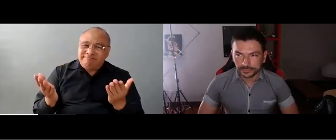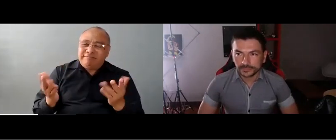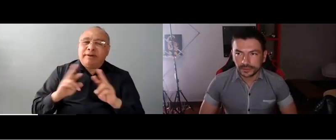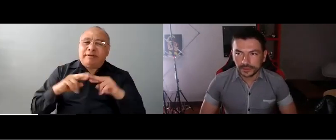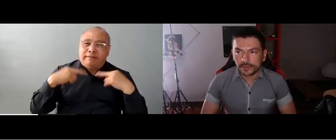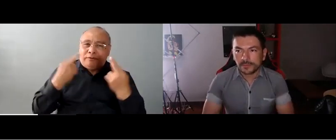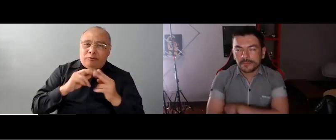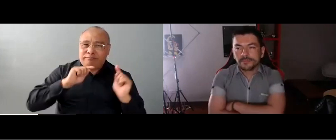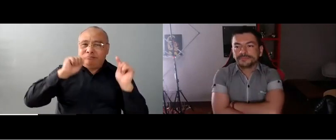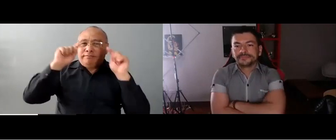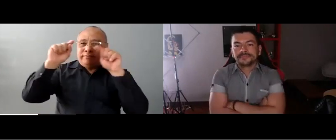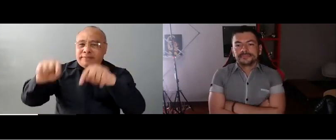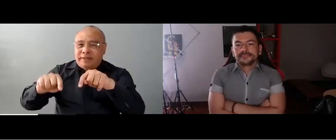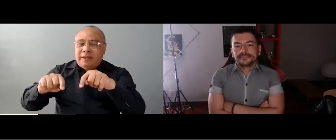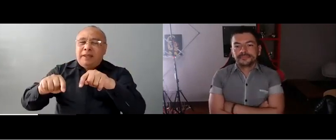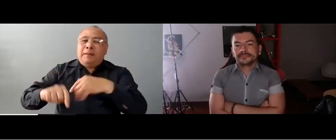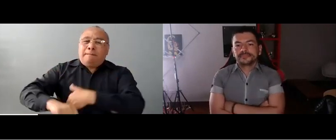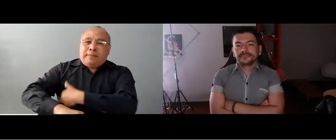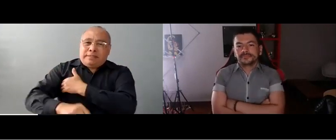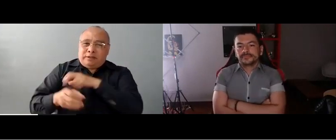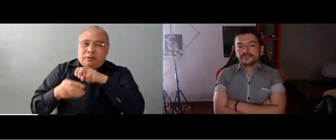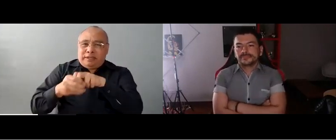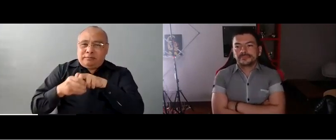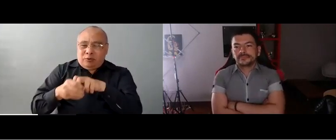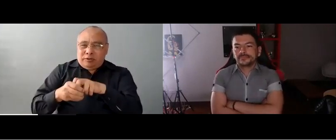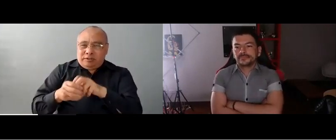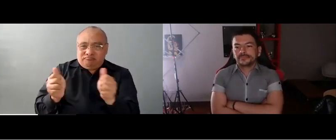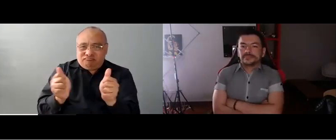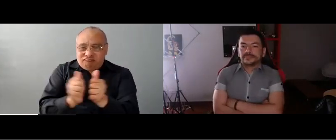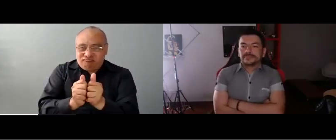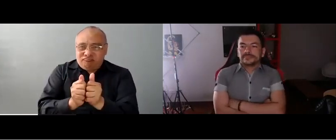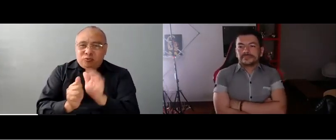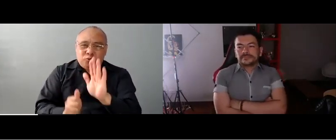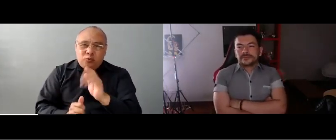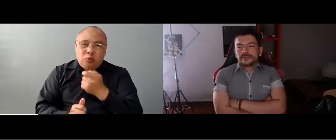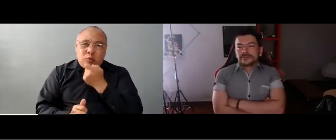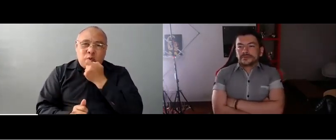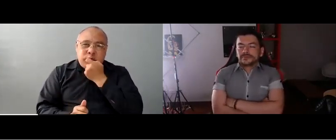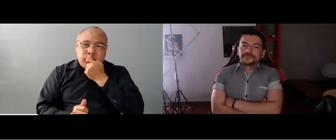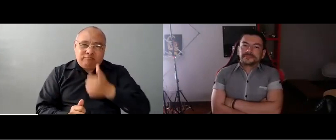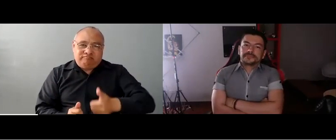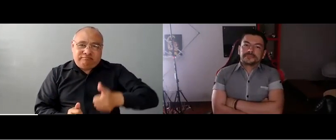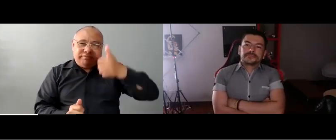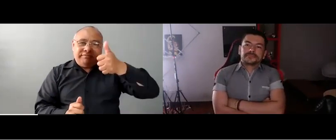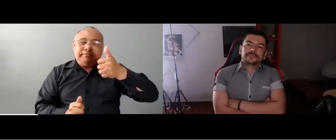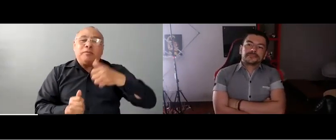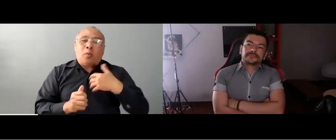contarles acerca de la reunión del pasado lunes 5 de abril que tuvimos con Ministerio de